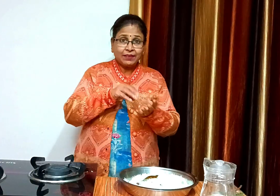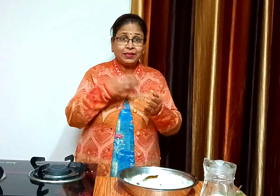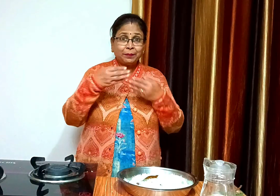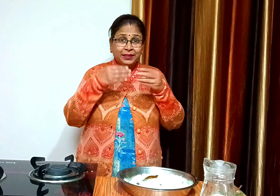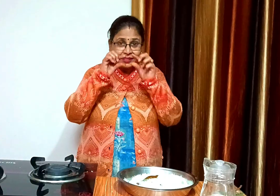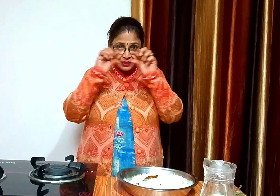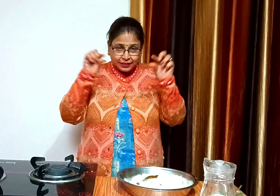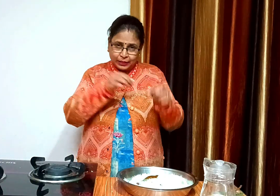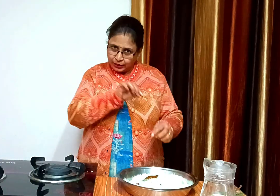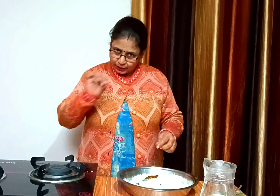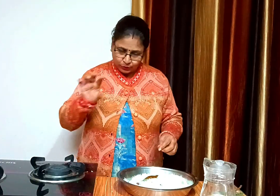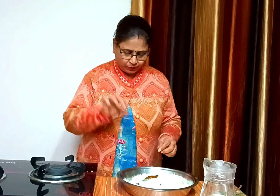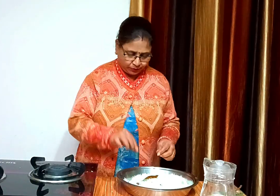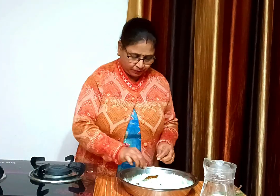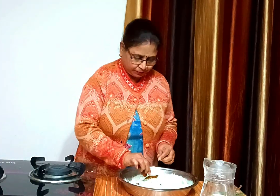चावल में से तेज पत्ता निकाल देंगे